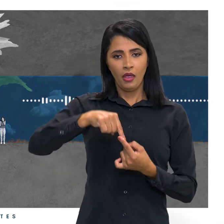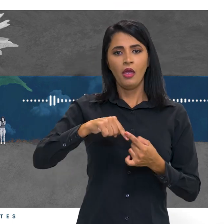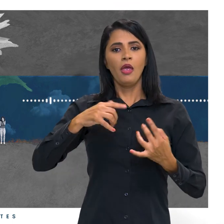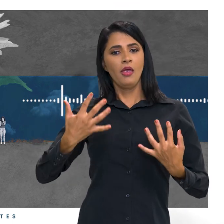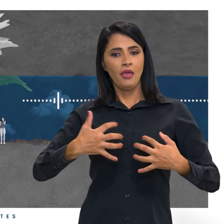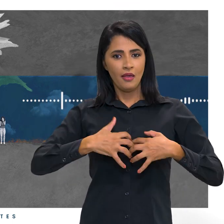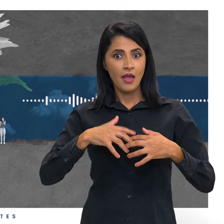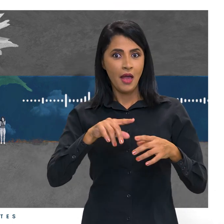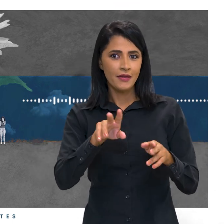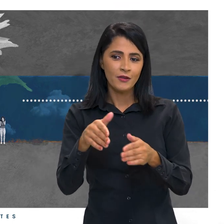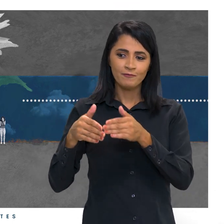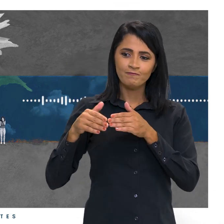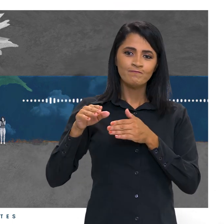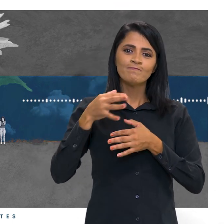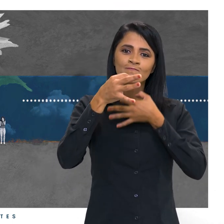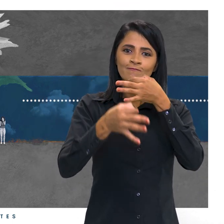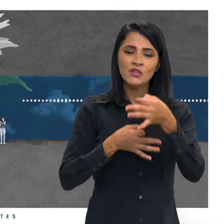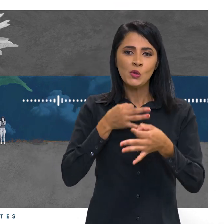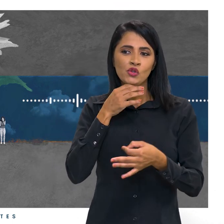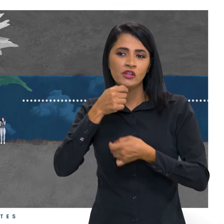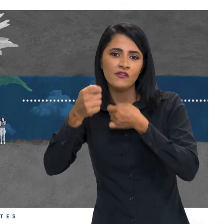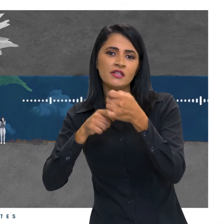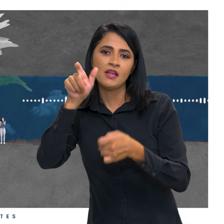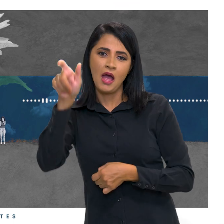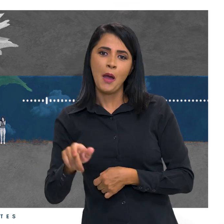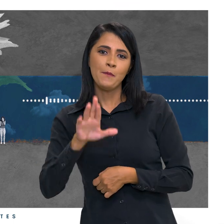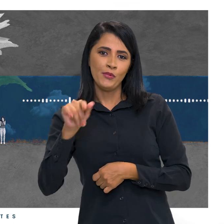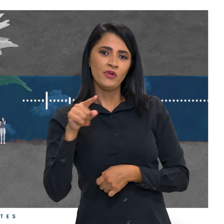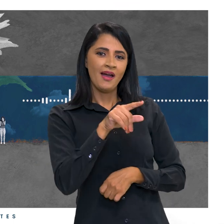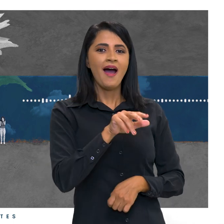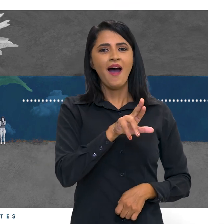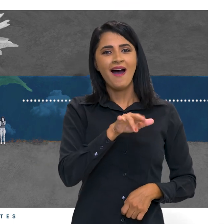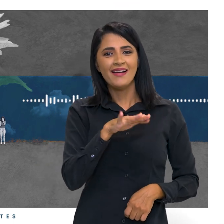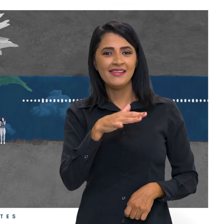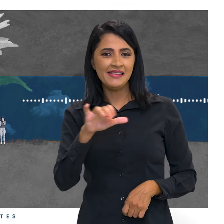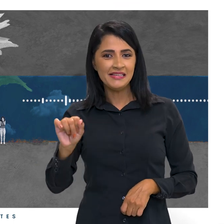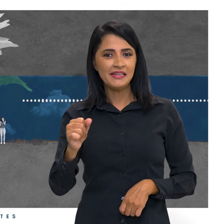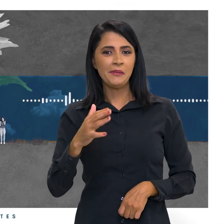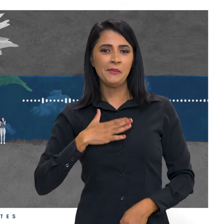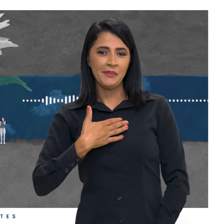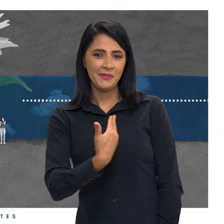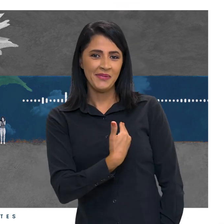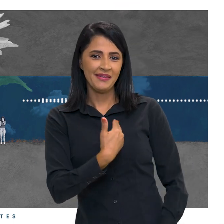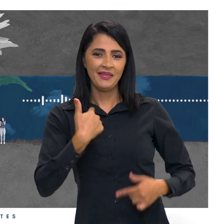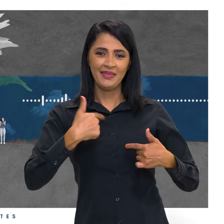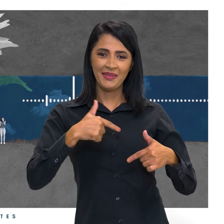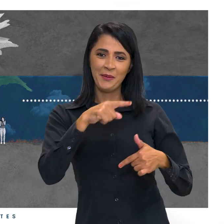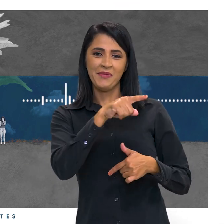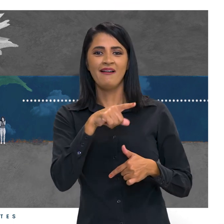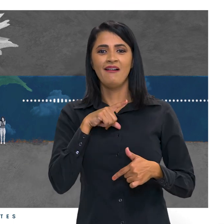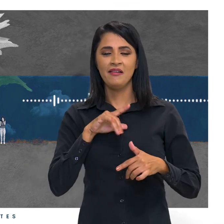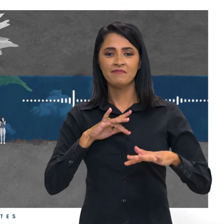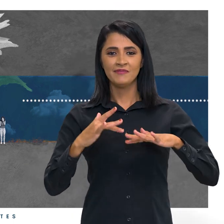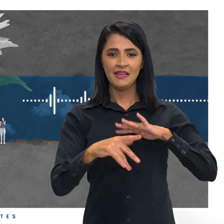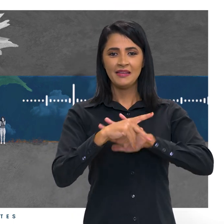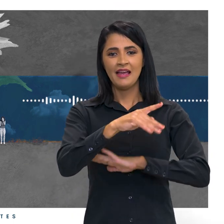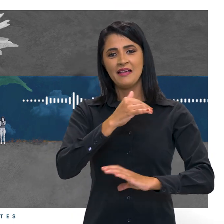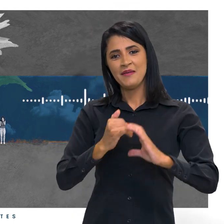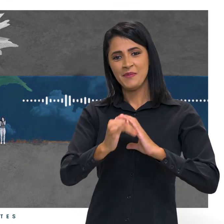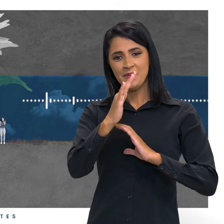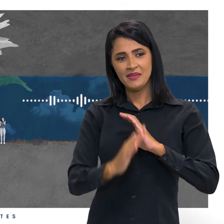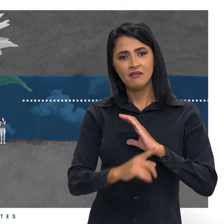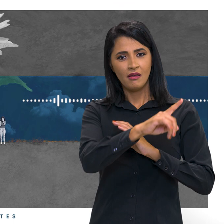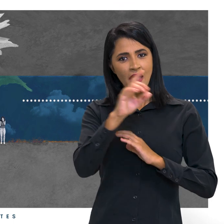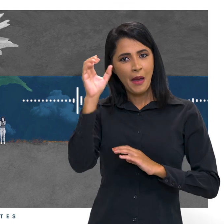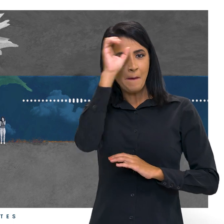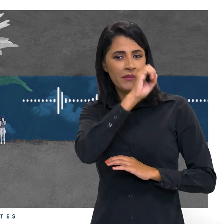entrevistar a Bruna foi de uma delas. No caso, a Raíssa Saraiva, minha amiga, que trabalha e atua nas redes sociais da EBC. E ela aprendeu